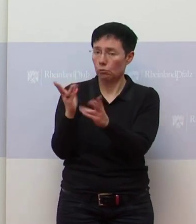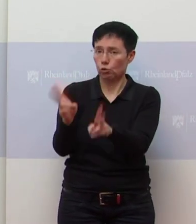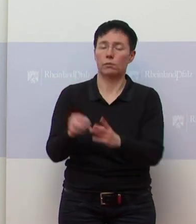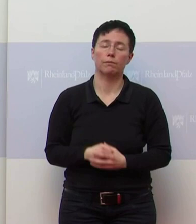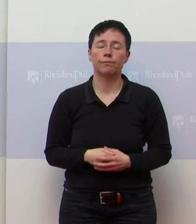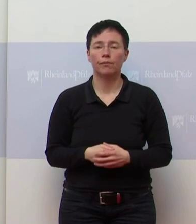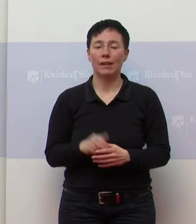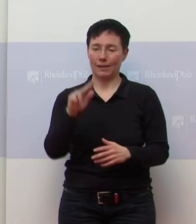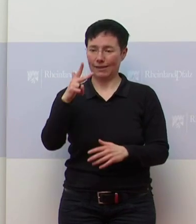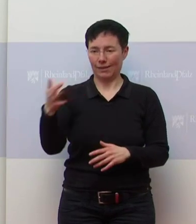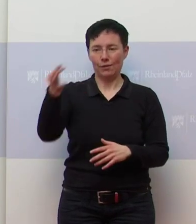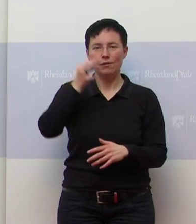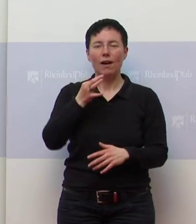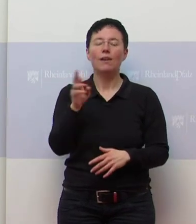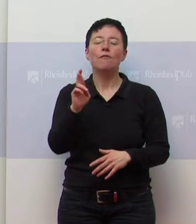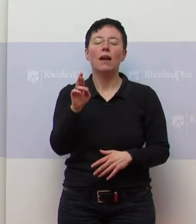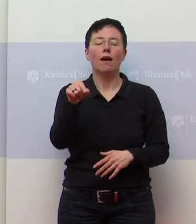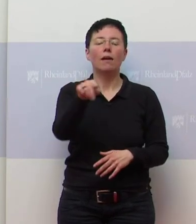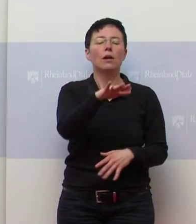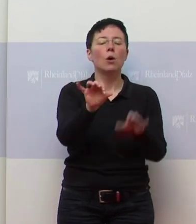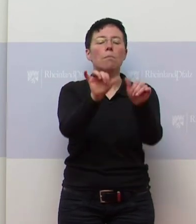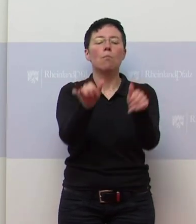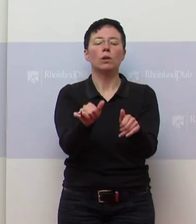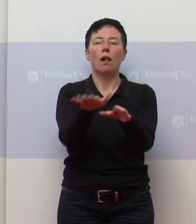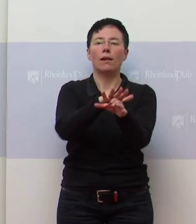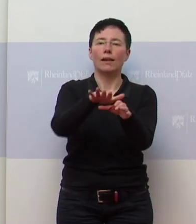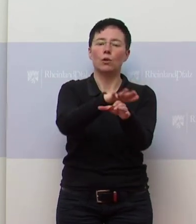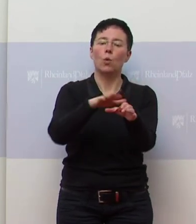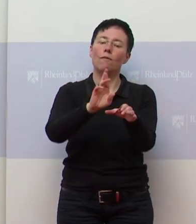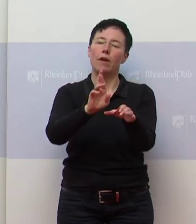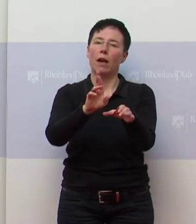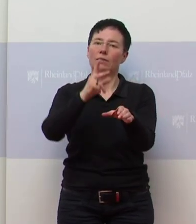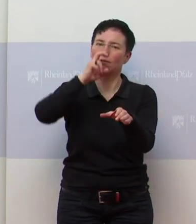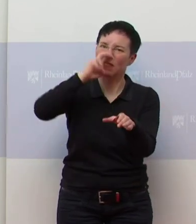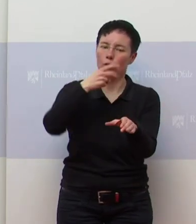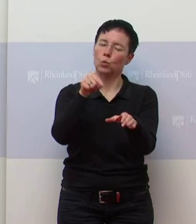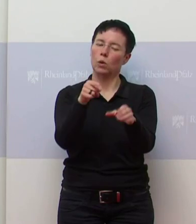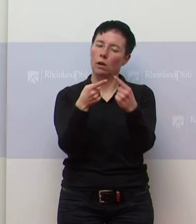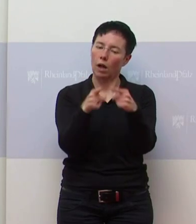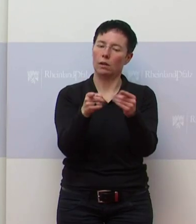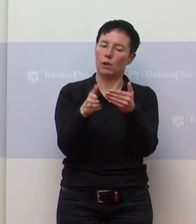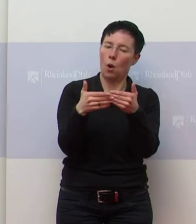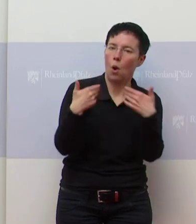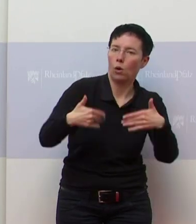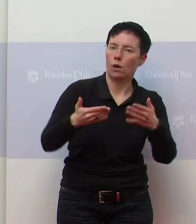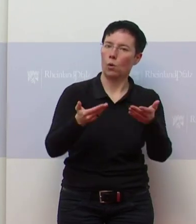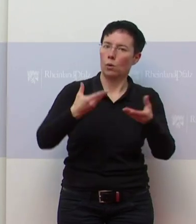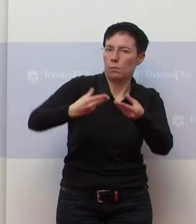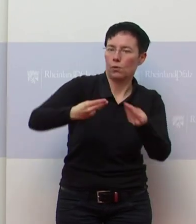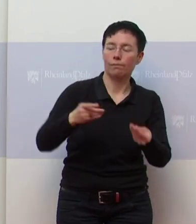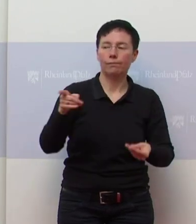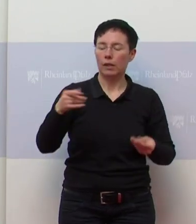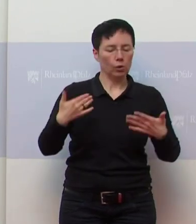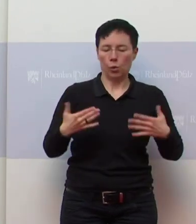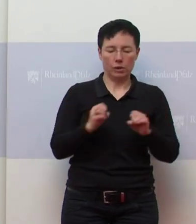dritte Frage, wer wird Modellregion? Das steht bis heute noch nicht fest. Also wir haben für uns erstmal Kriterien